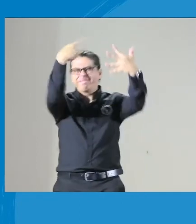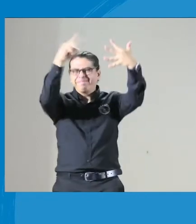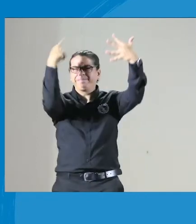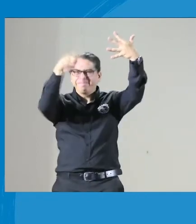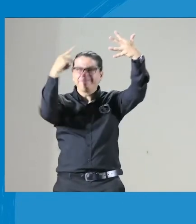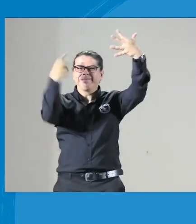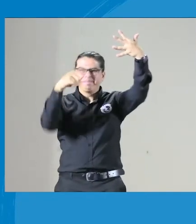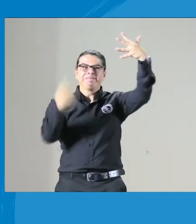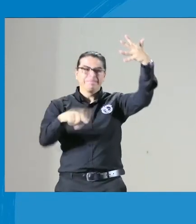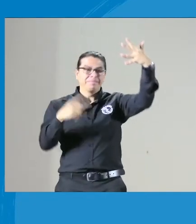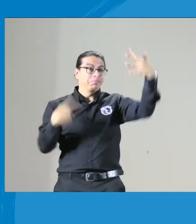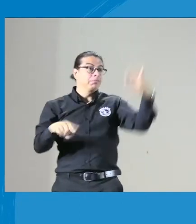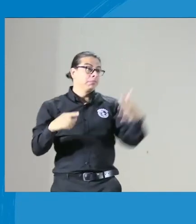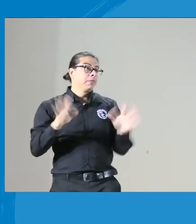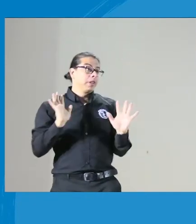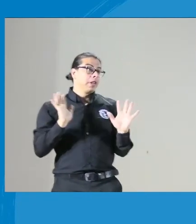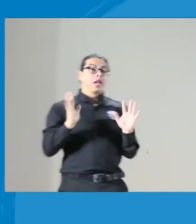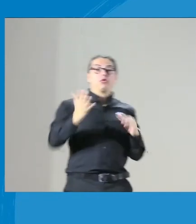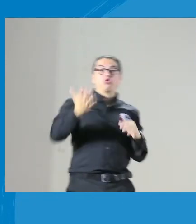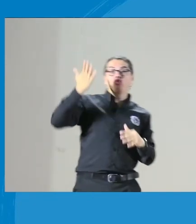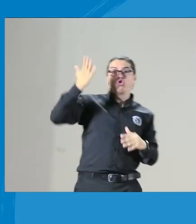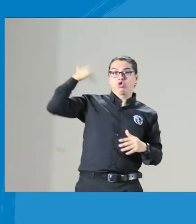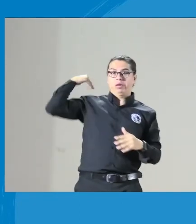Y pueden surgir otros casos adicionales.